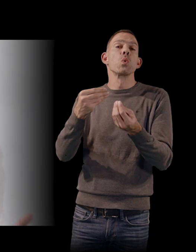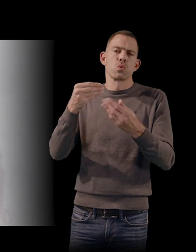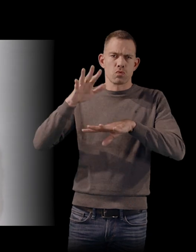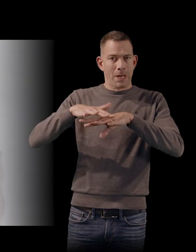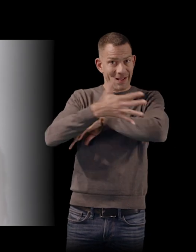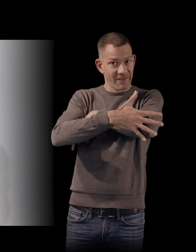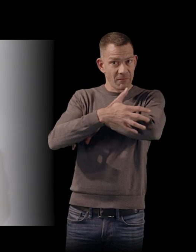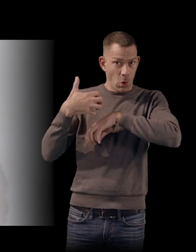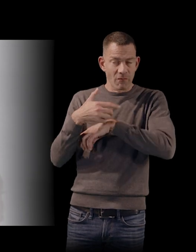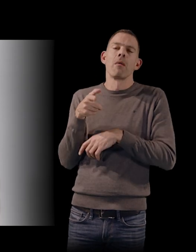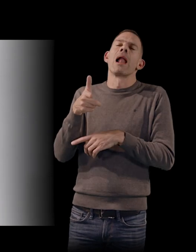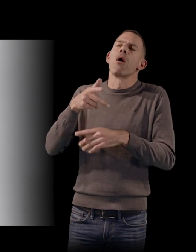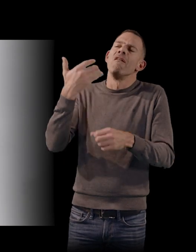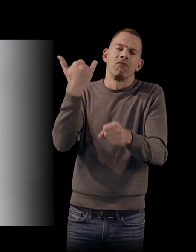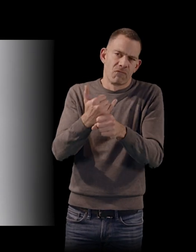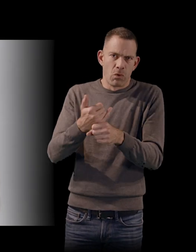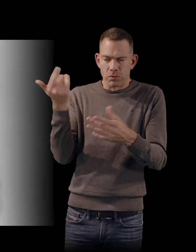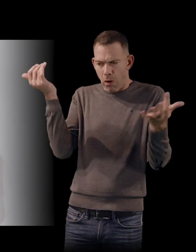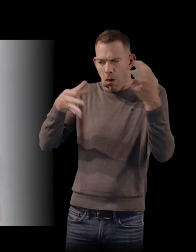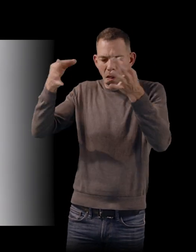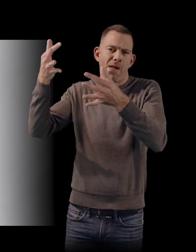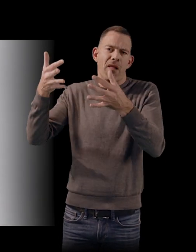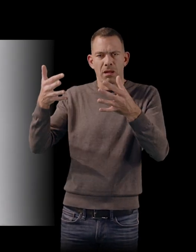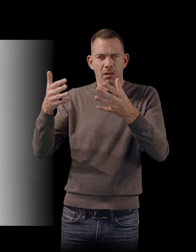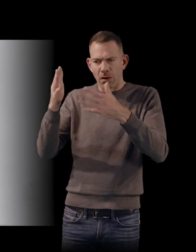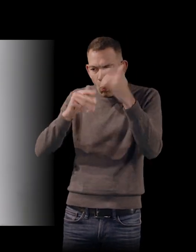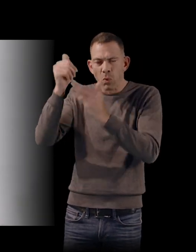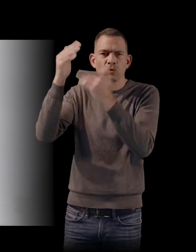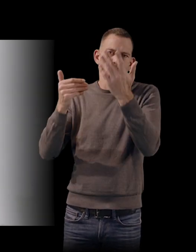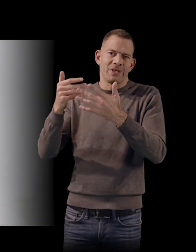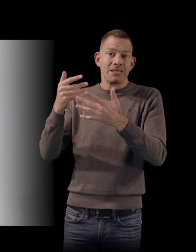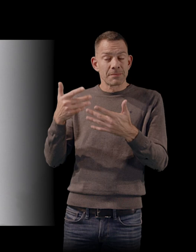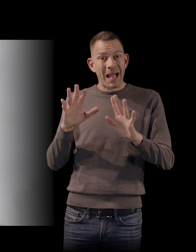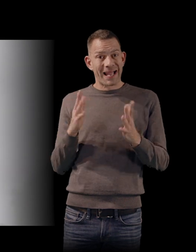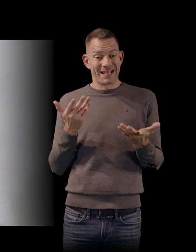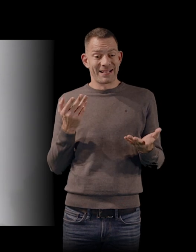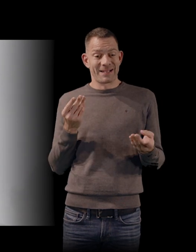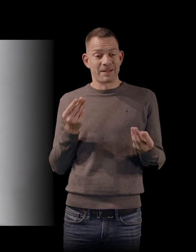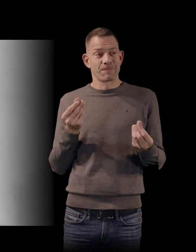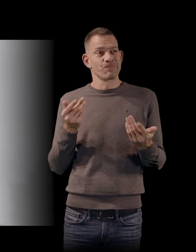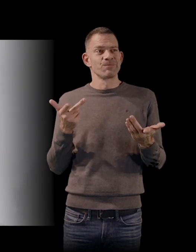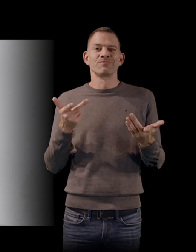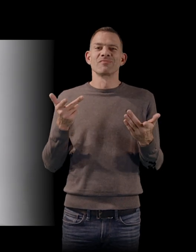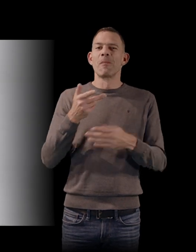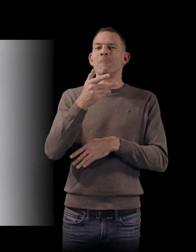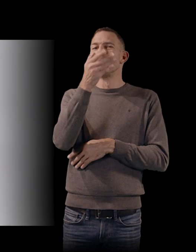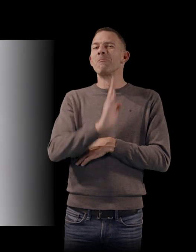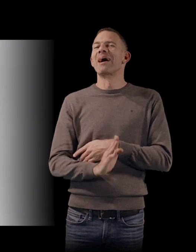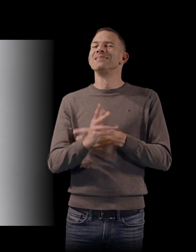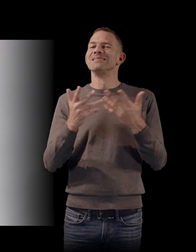reconstituée, quasiment de carton pâte. Mais n'empêche que ce n pas le Brésil qu'on a l'habitude de voir à l'époque.